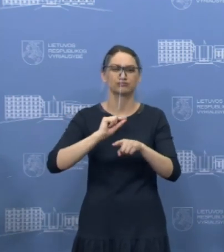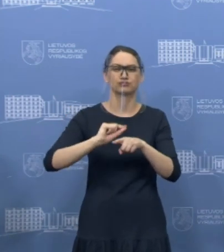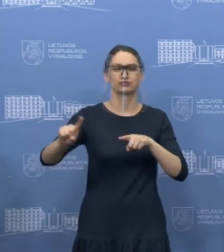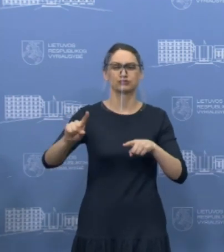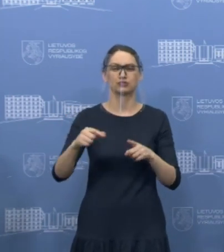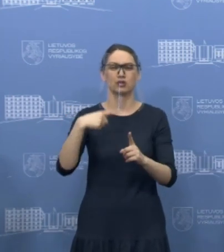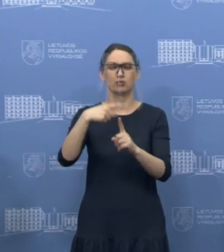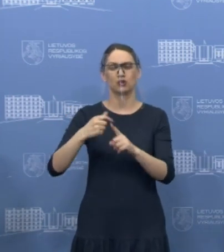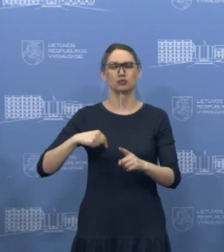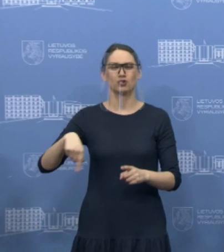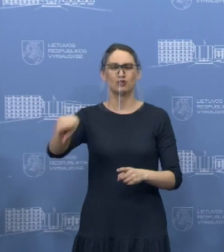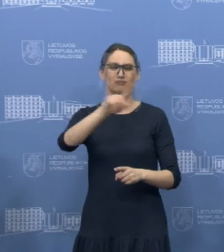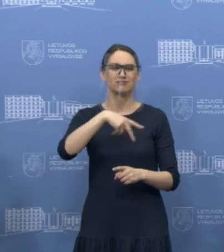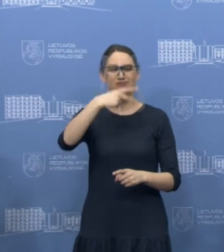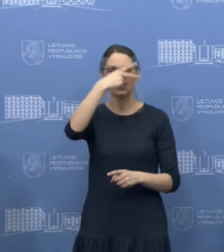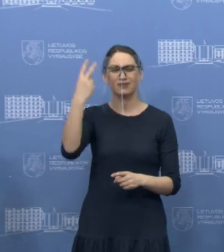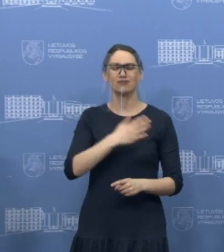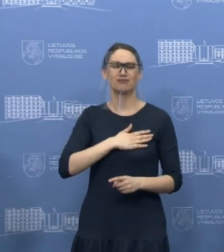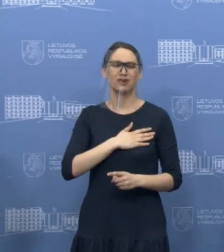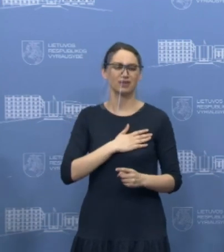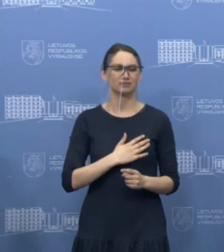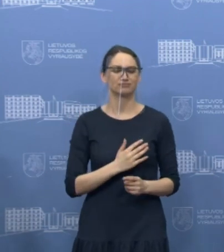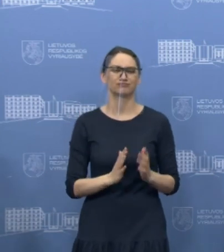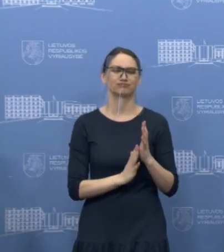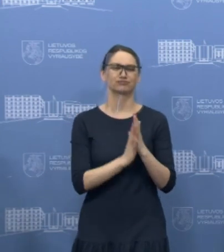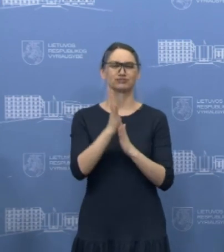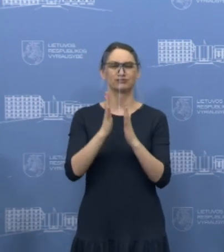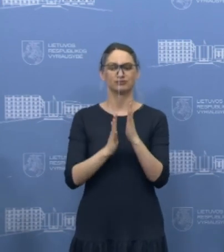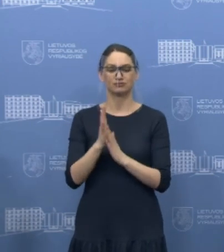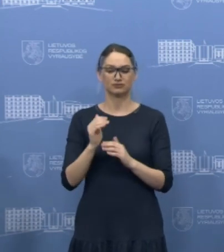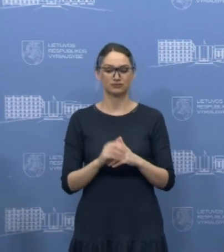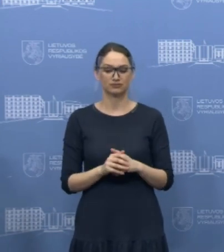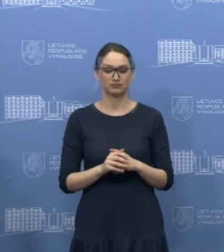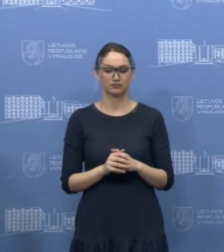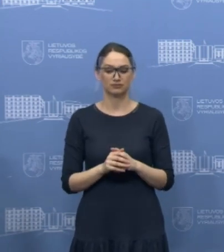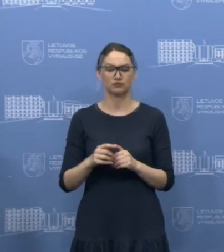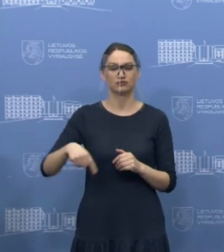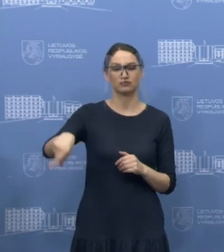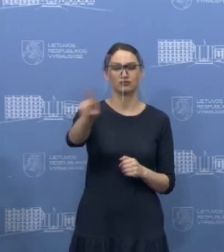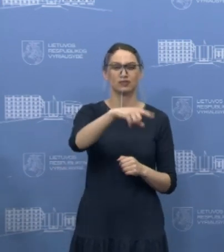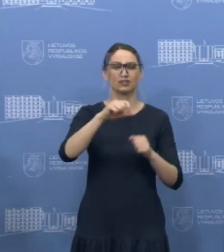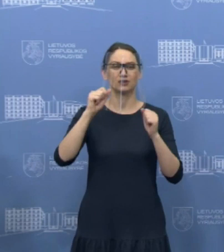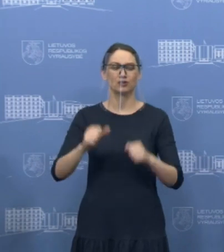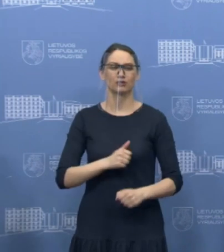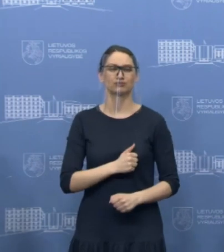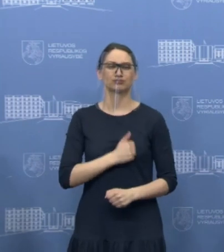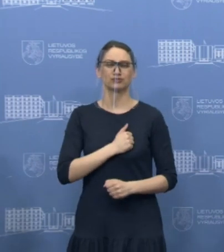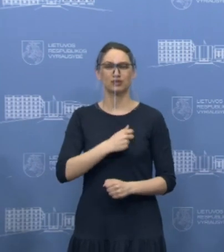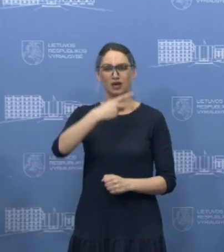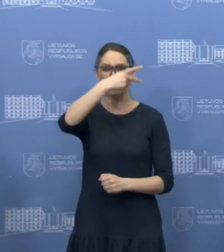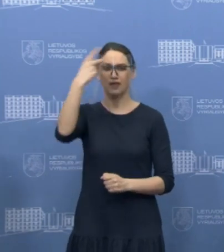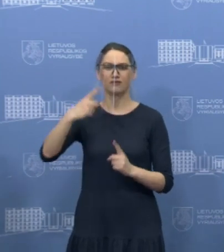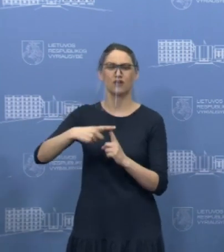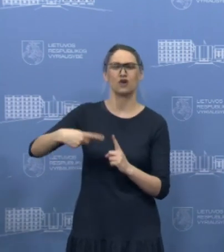ūkdyti pilietiškumą ir puikus būdas parodyti savivaldai ir visiems lietuviams, kad tikrai esame tauta, kuri